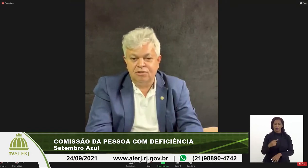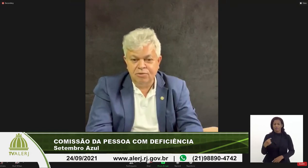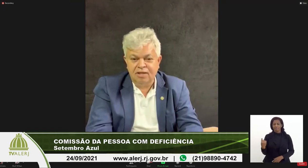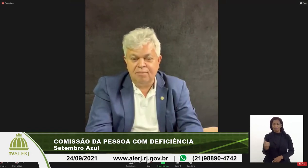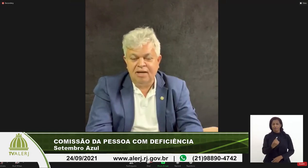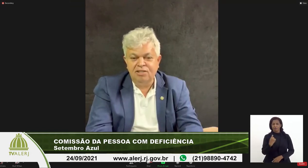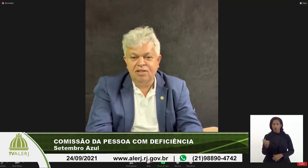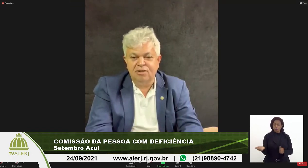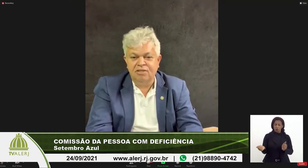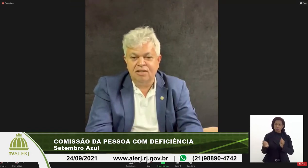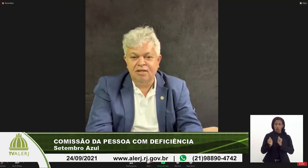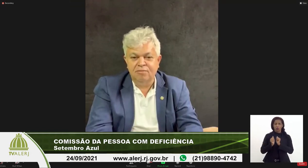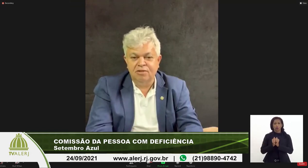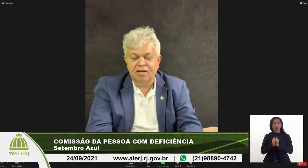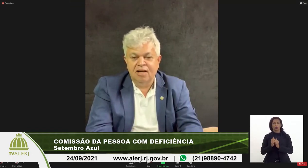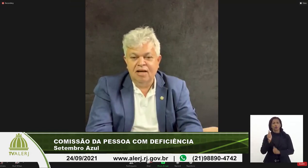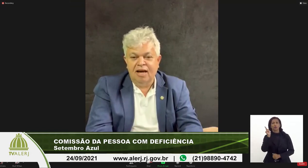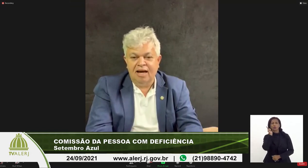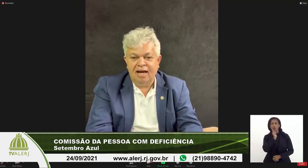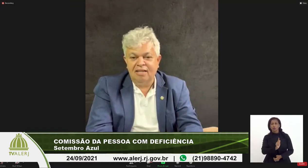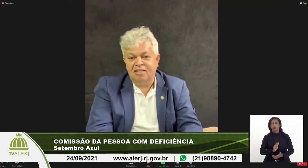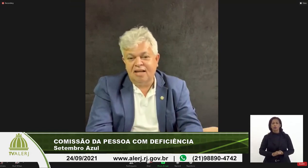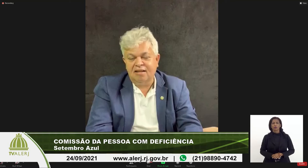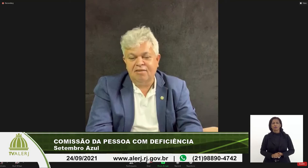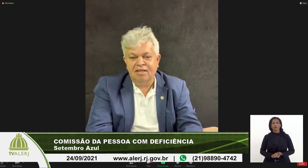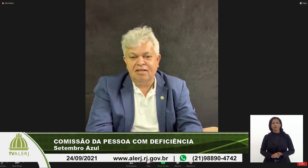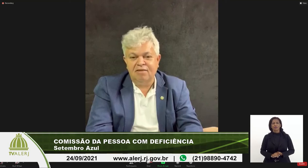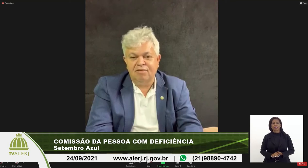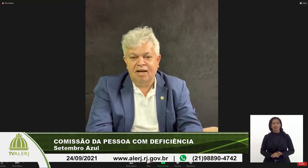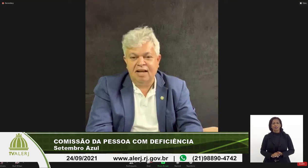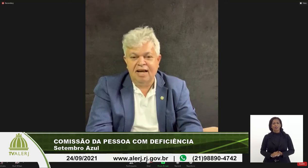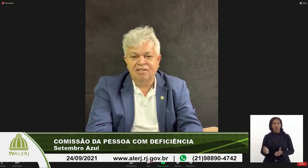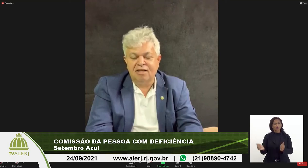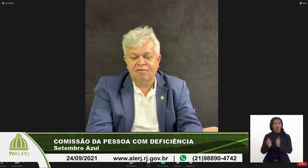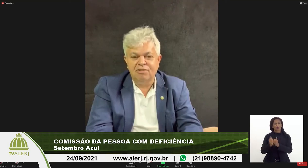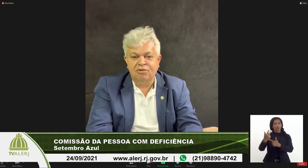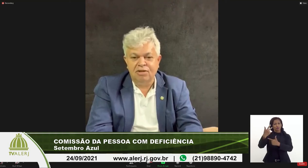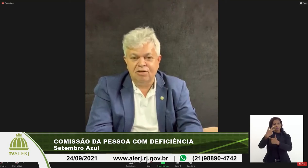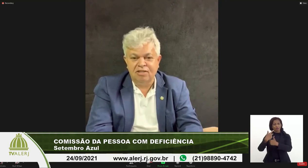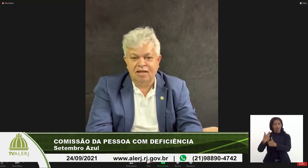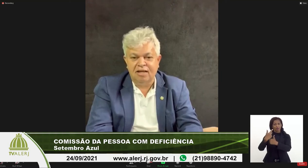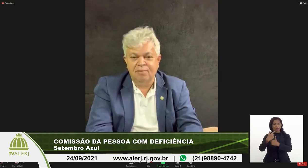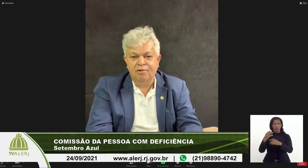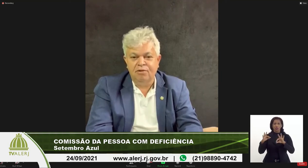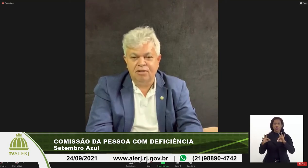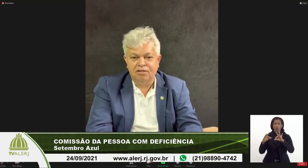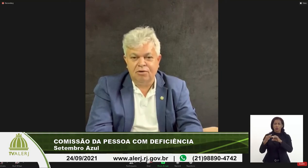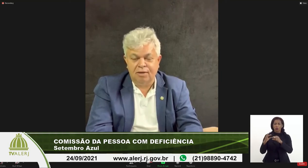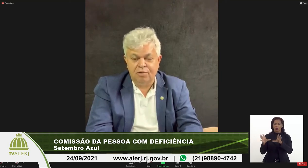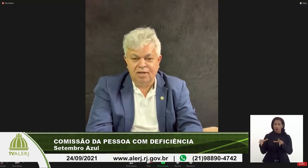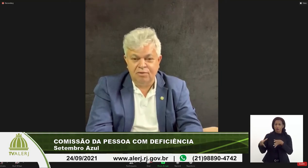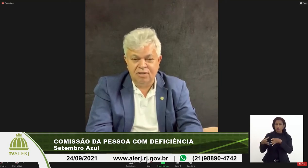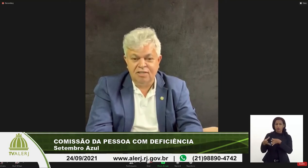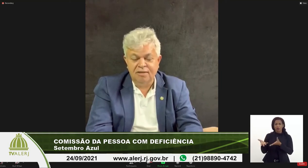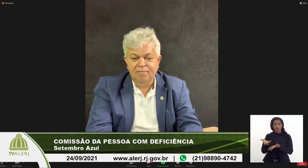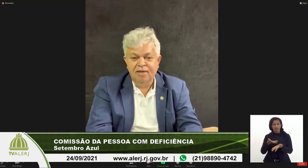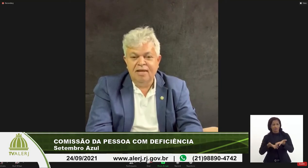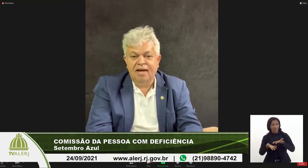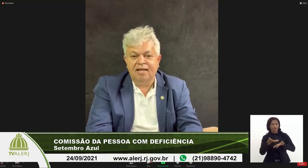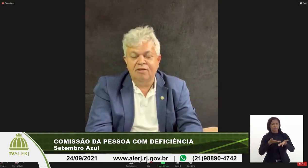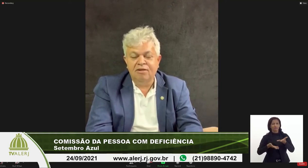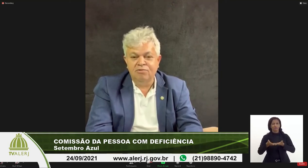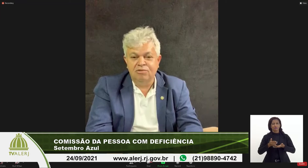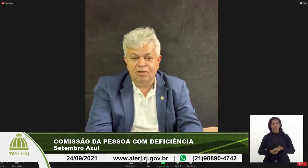juntamente conseguimos realizar através da TV alerje através de toda nossa equipe nossos colaboradores